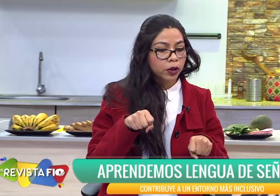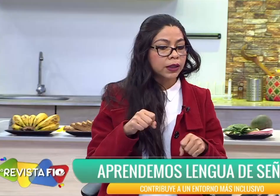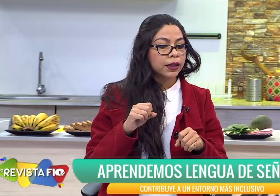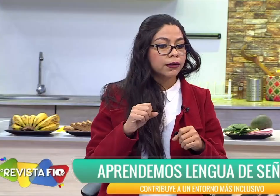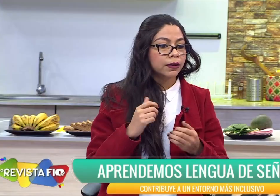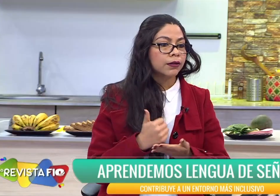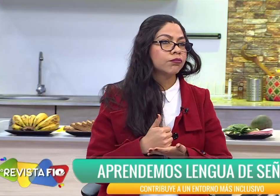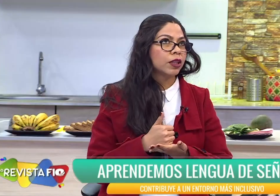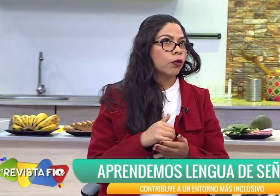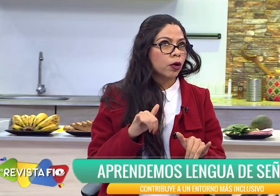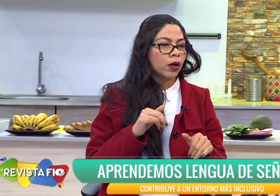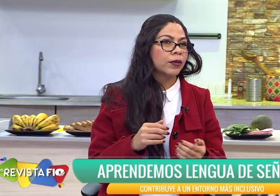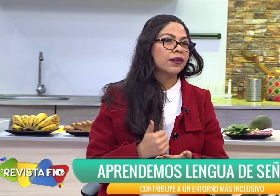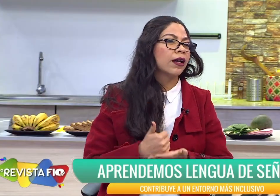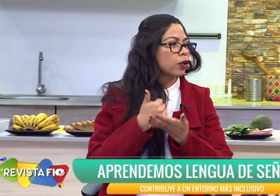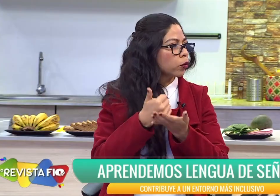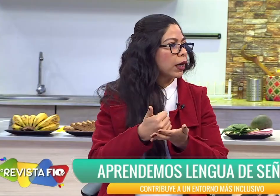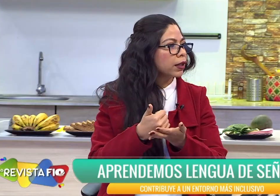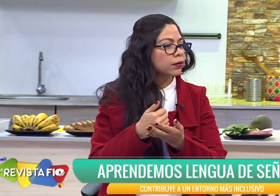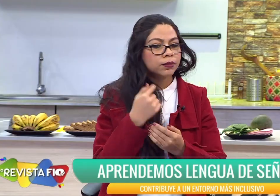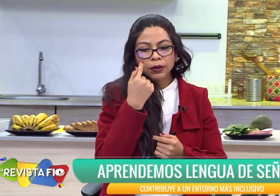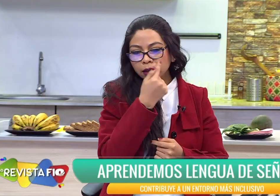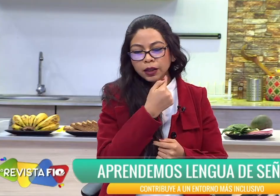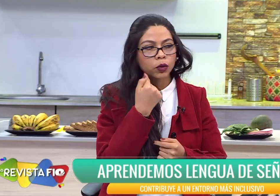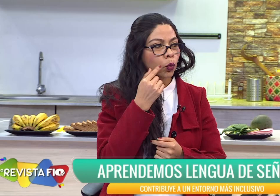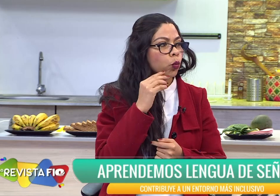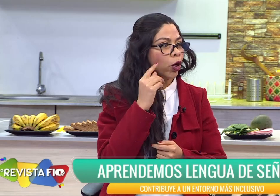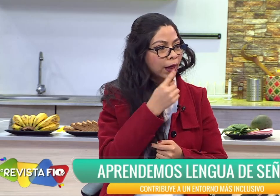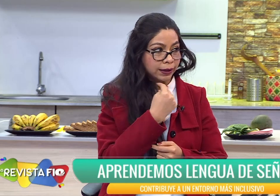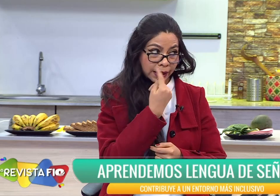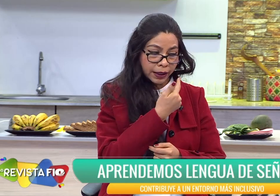puede igualmente ayudar, vocalizar.